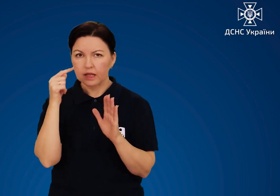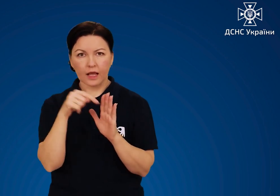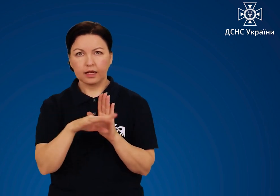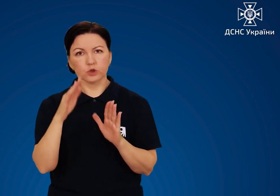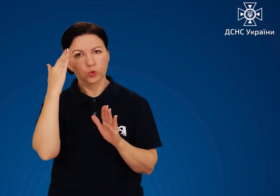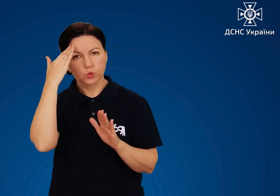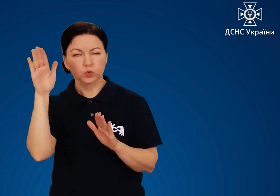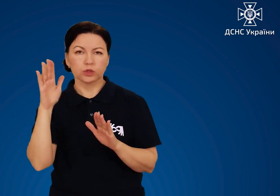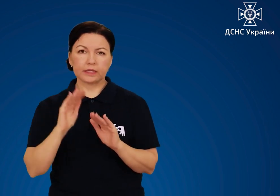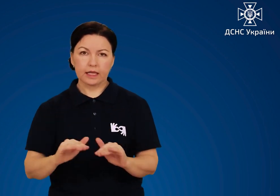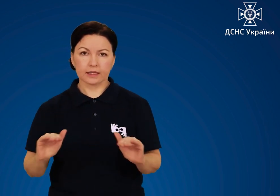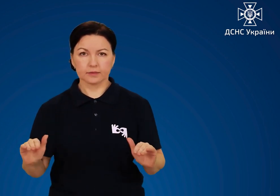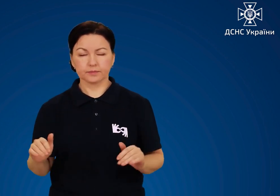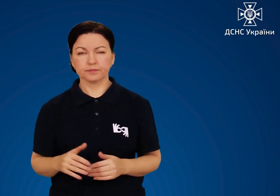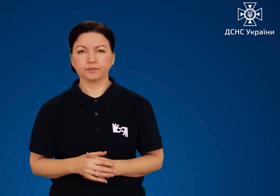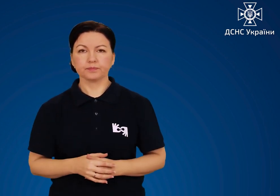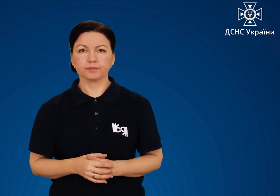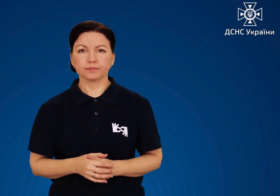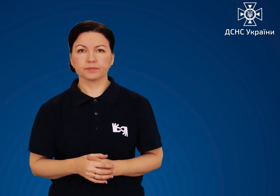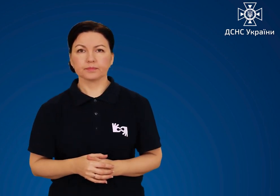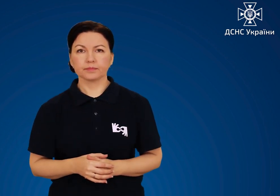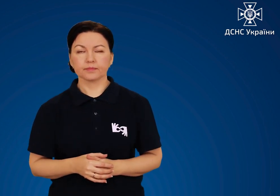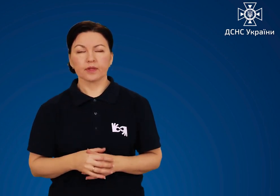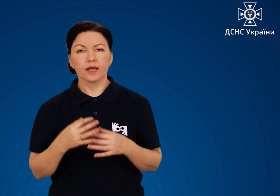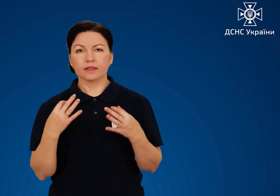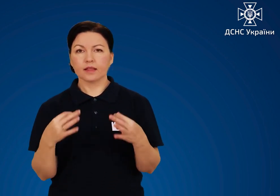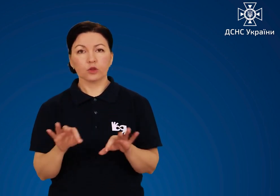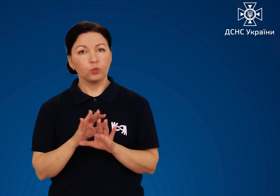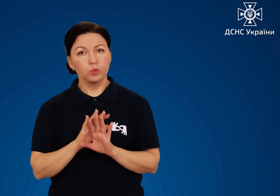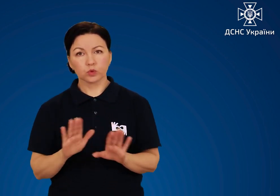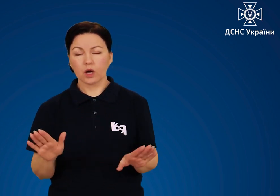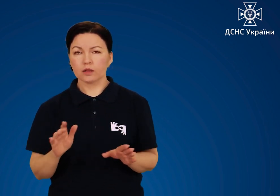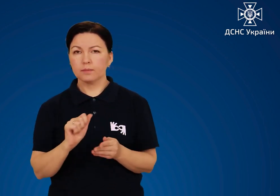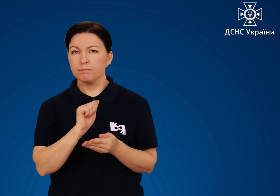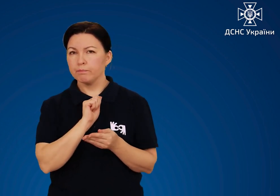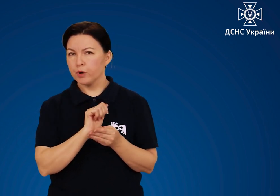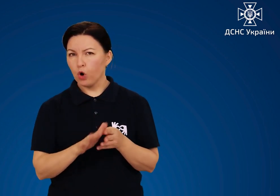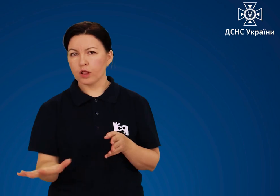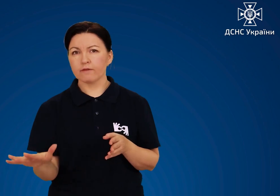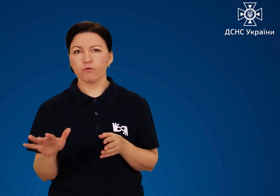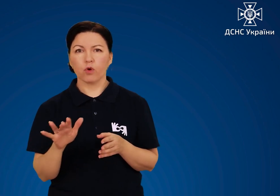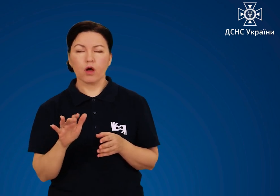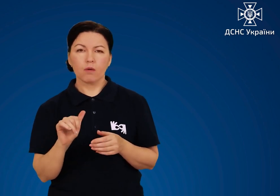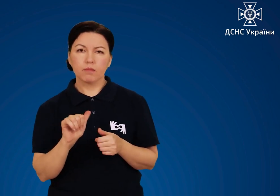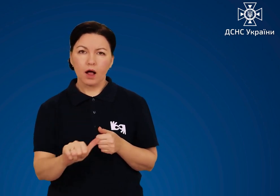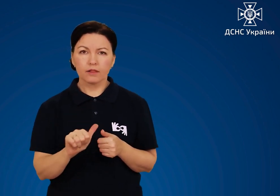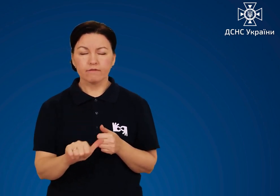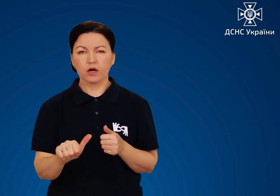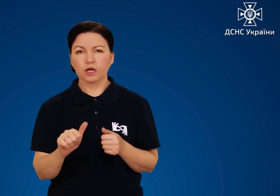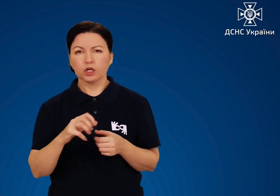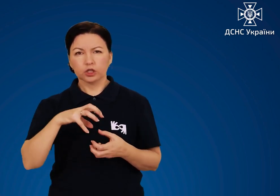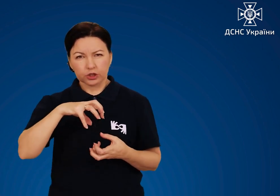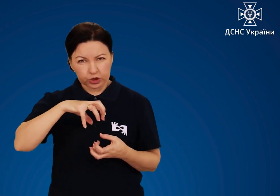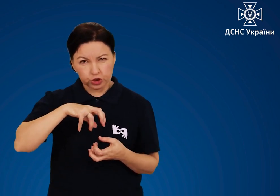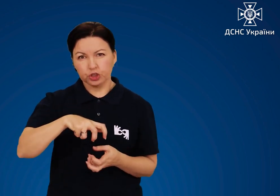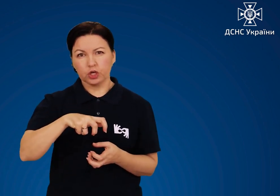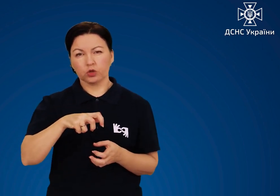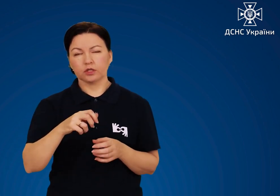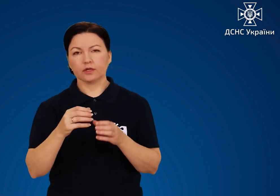доступом для сторонніх осіб та дітей. Не допускайте проливу палива та